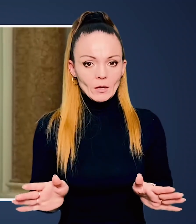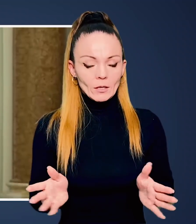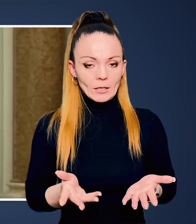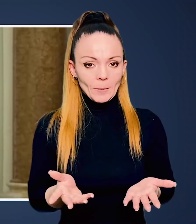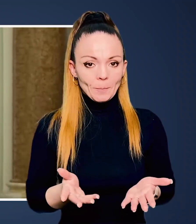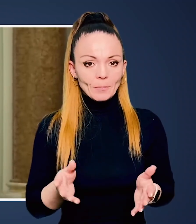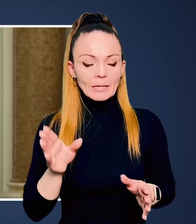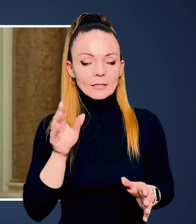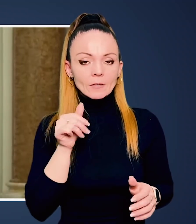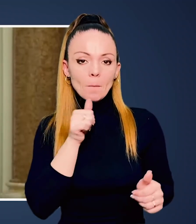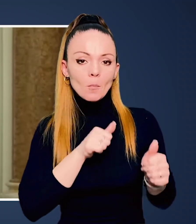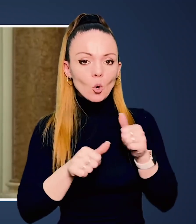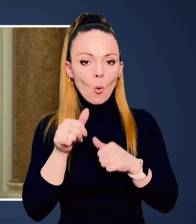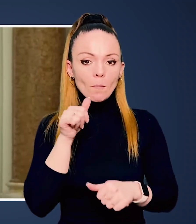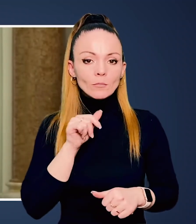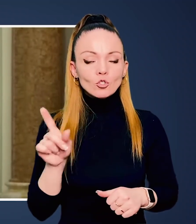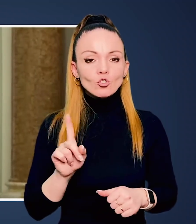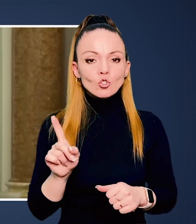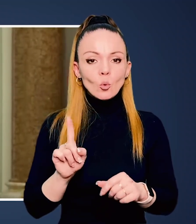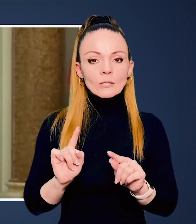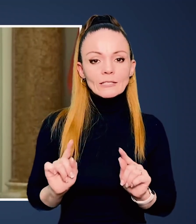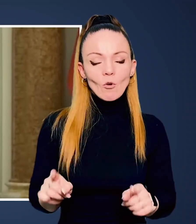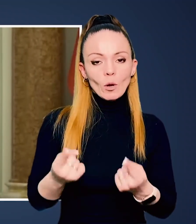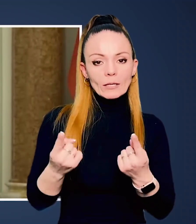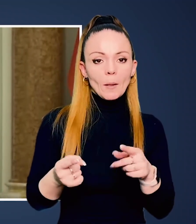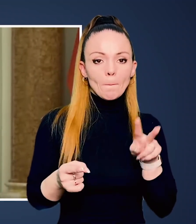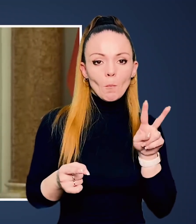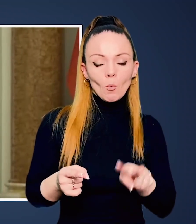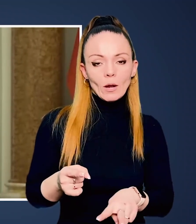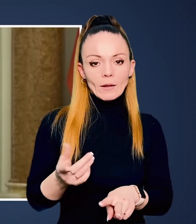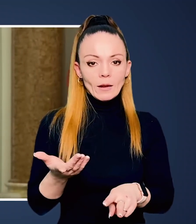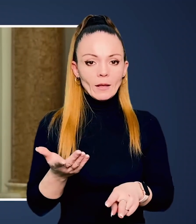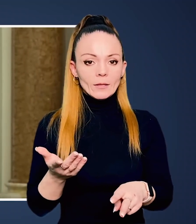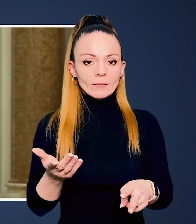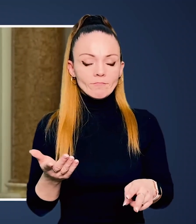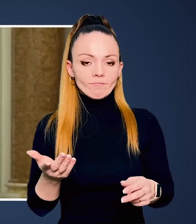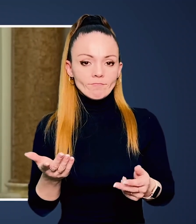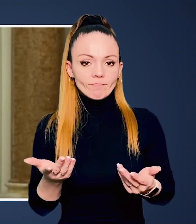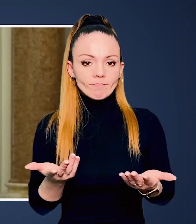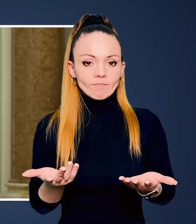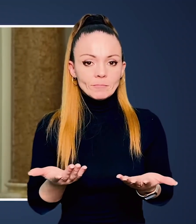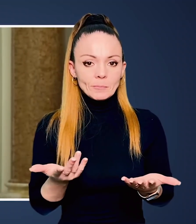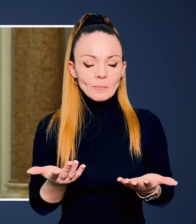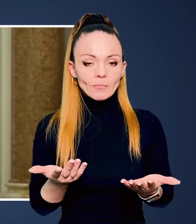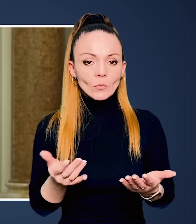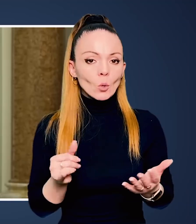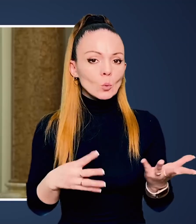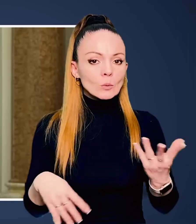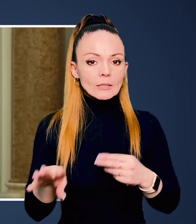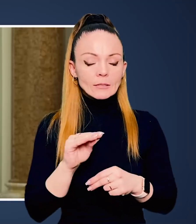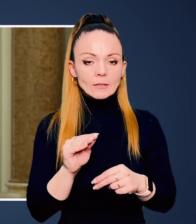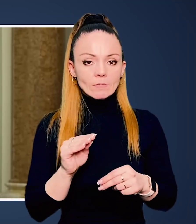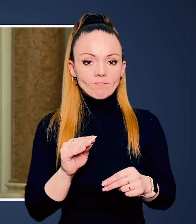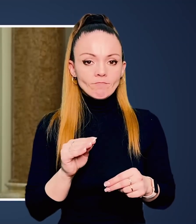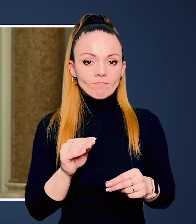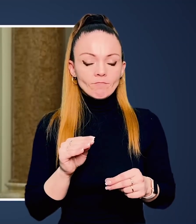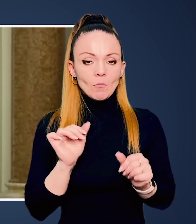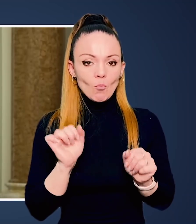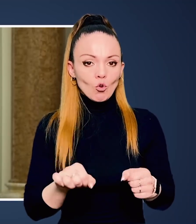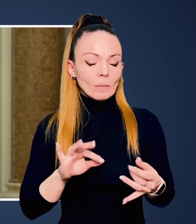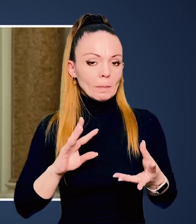запобіжник. Будь-які спроби щось створити паралельне, рівнобіжне,